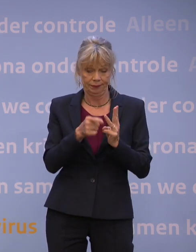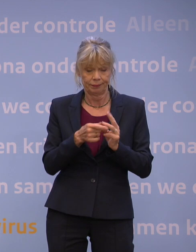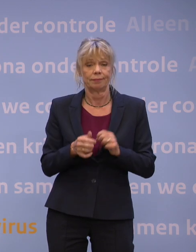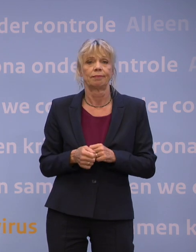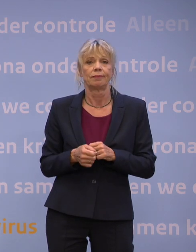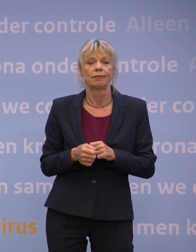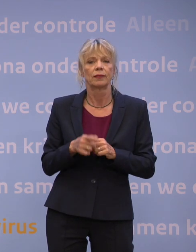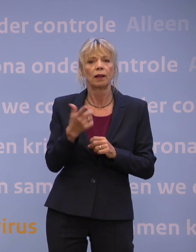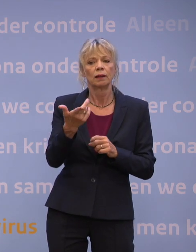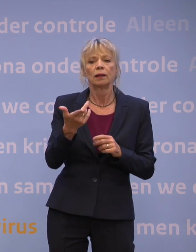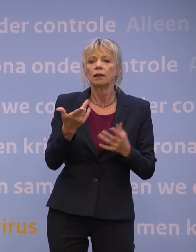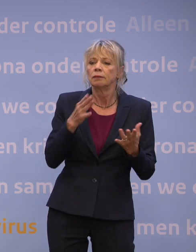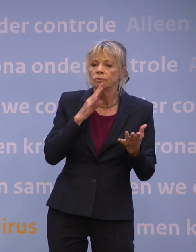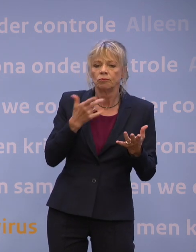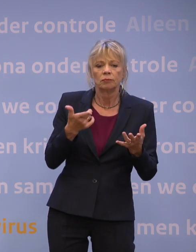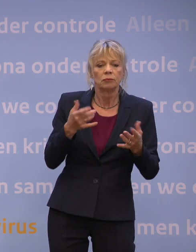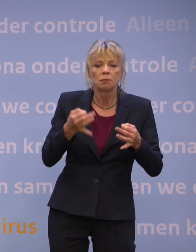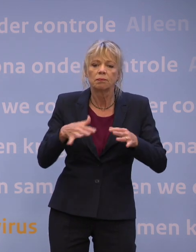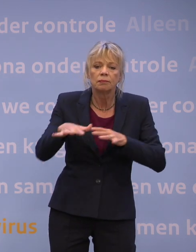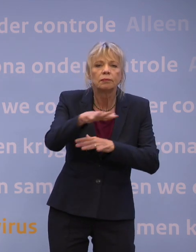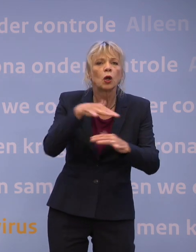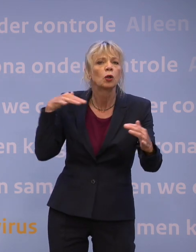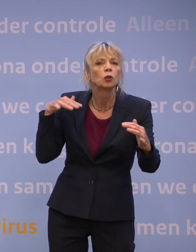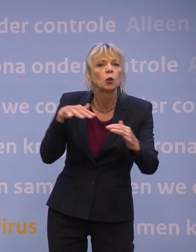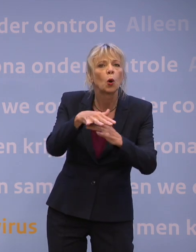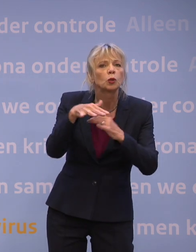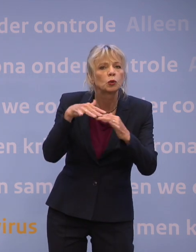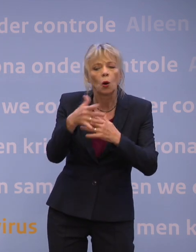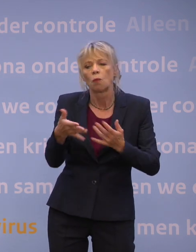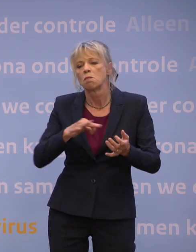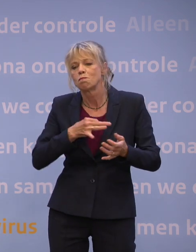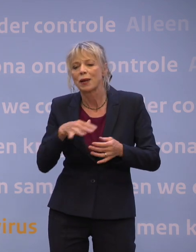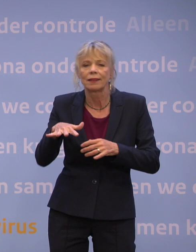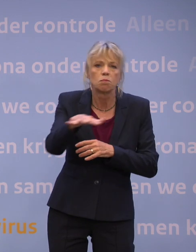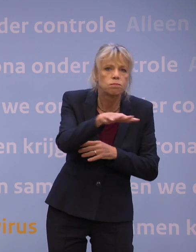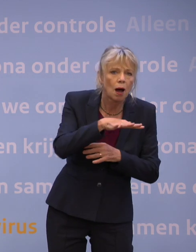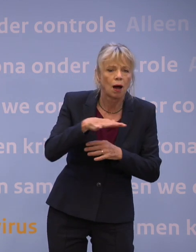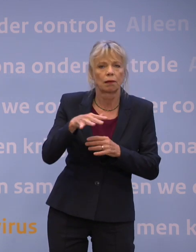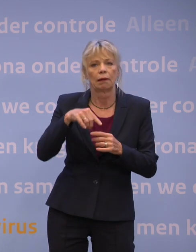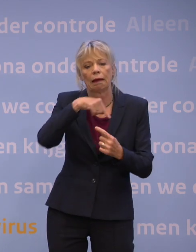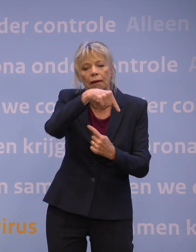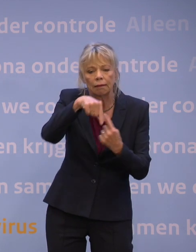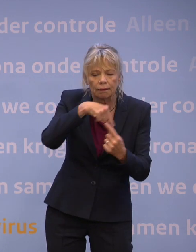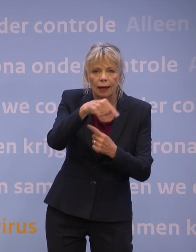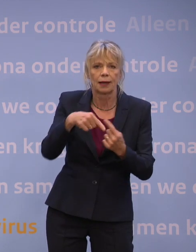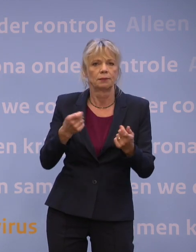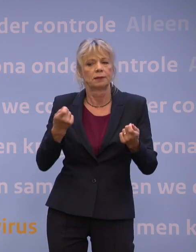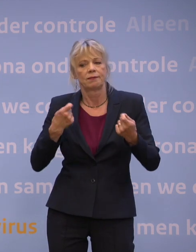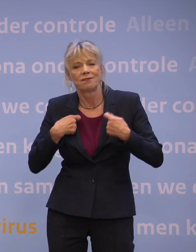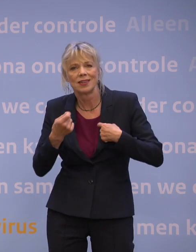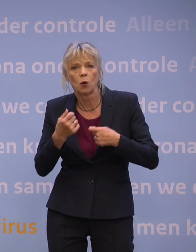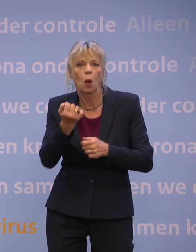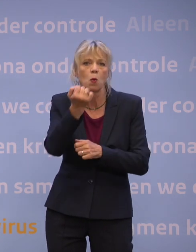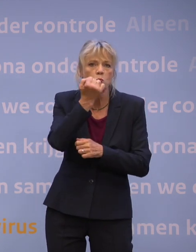elkaar heen lopen, dus alle doorstroomlocaties zoals pretparken, kermissen, winkels en musea,